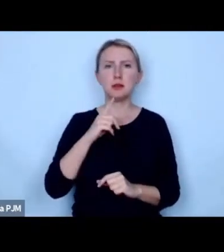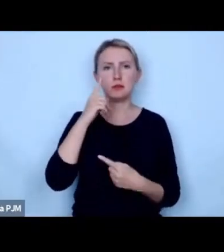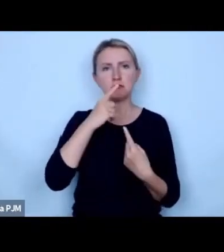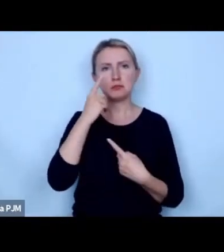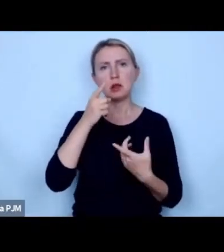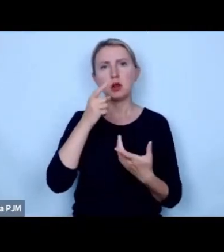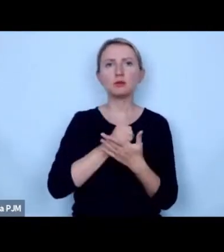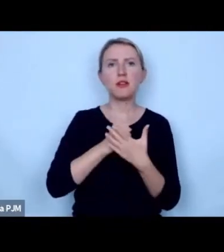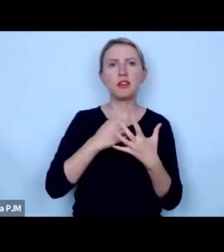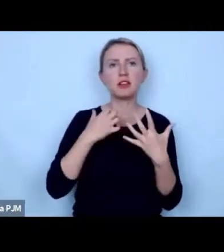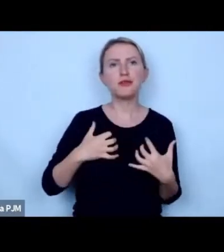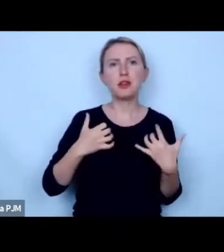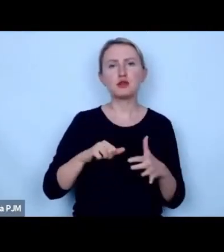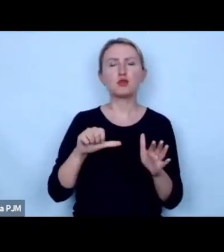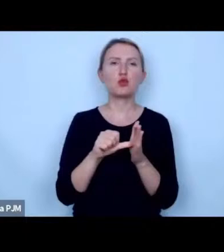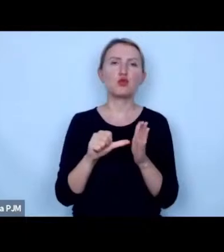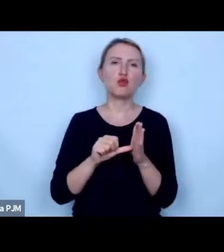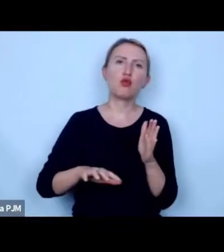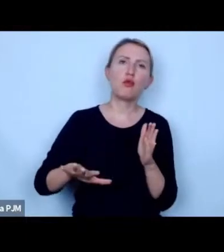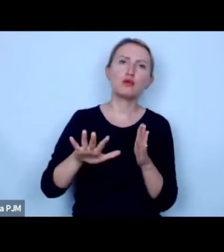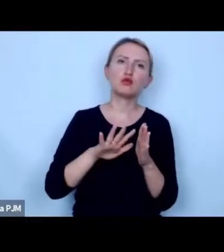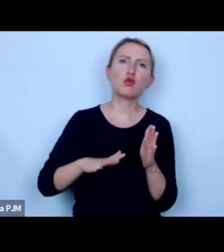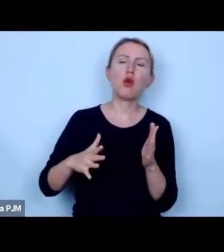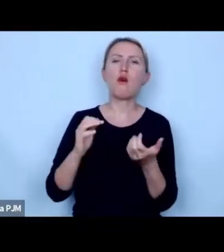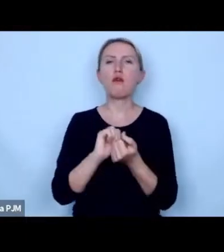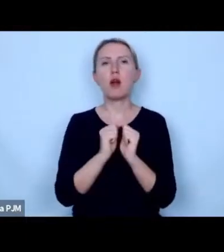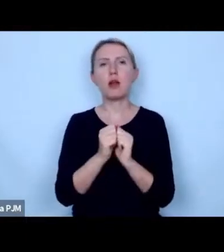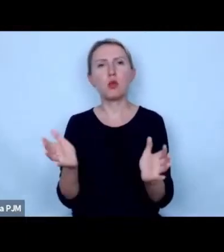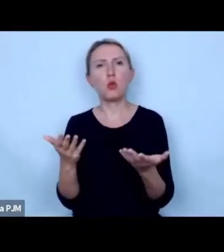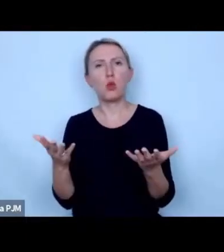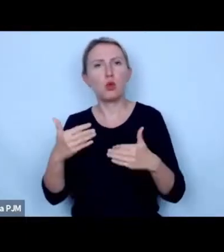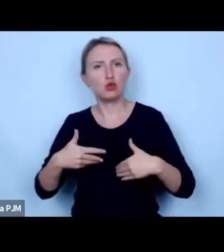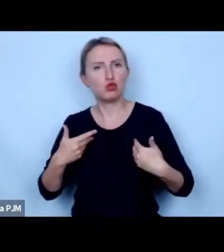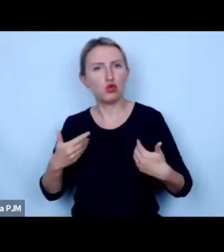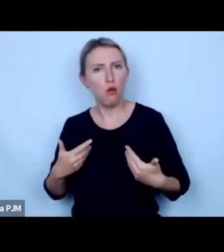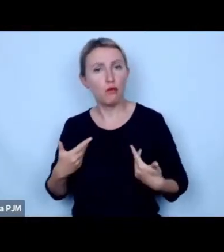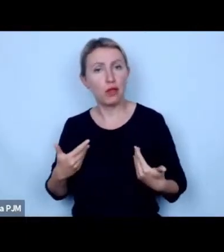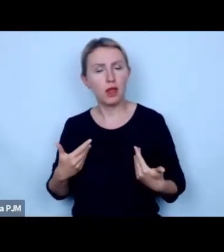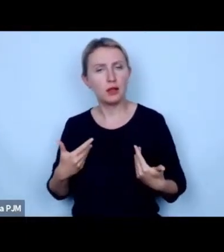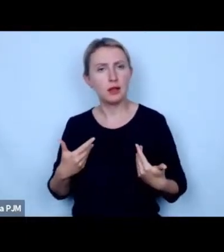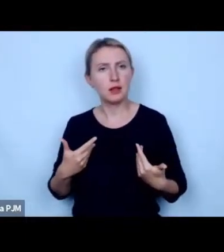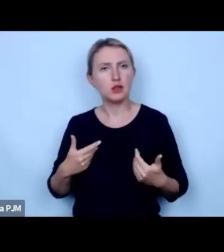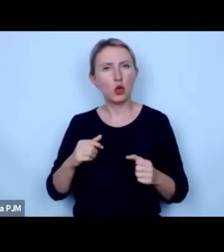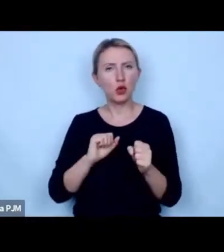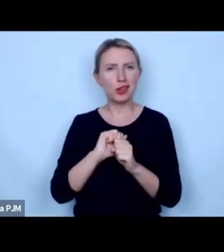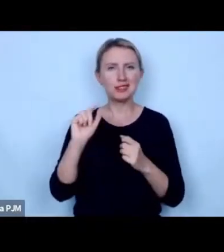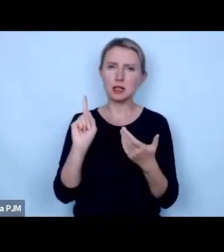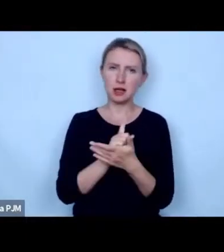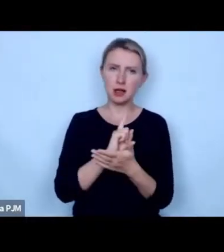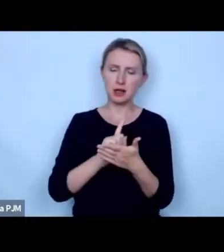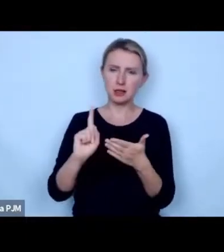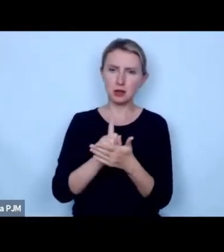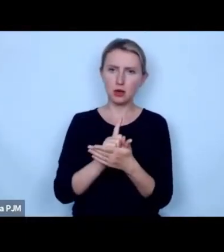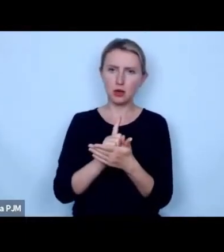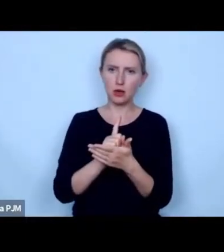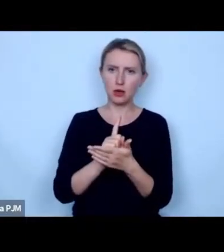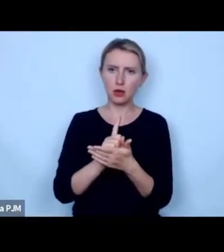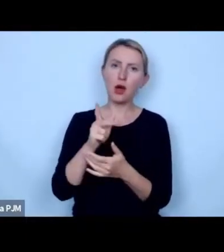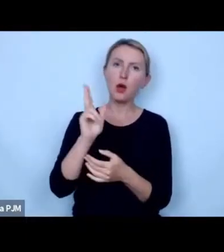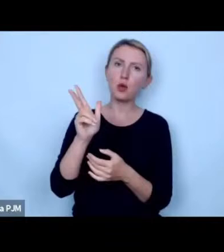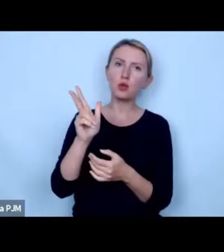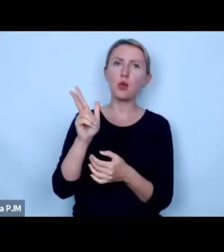zwierząt środowiskowo czy prozdrowotnie istnieje takie ryzyko że kiedy ktoś